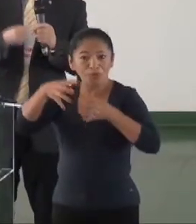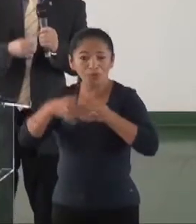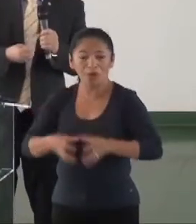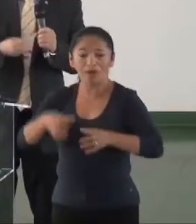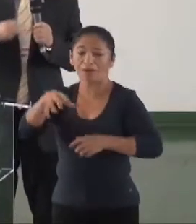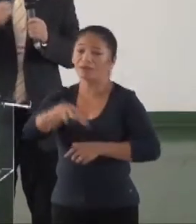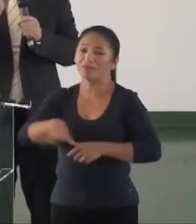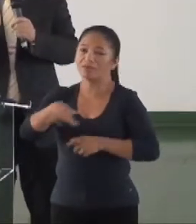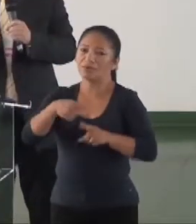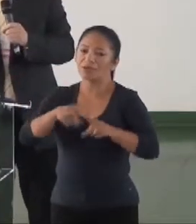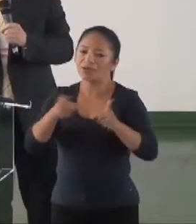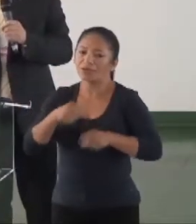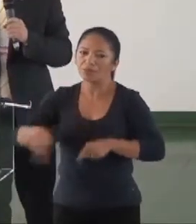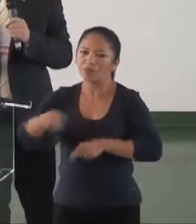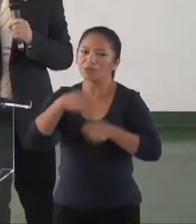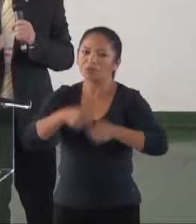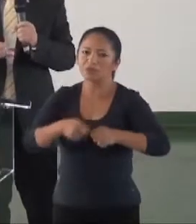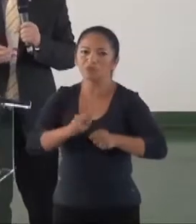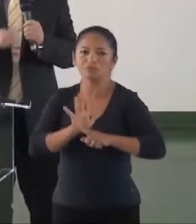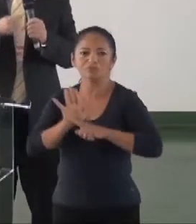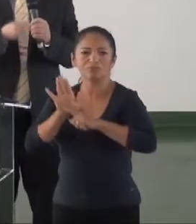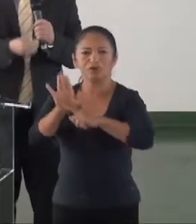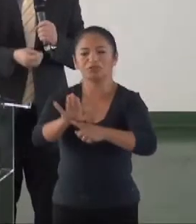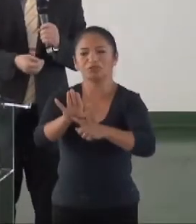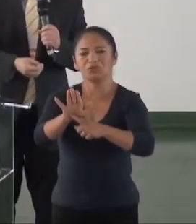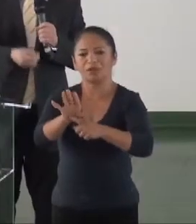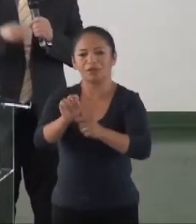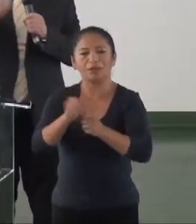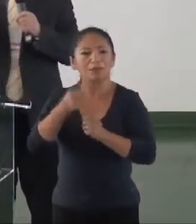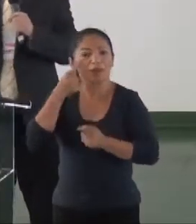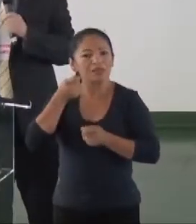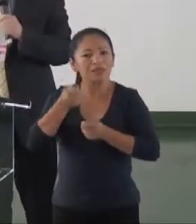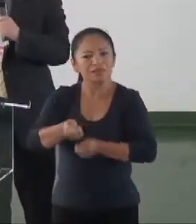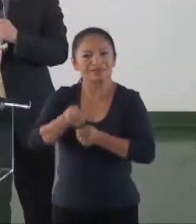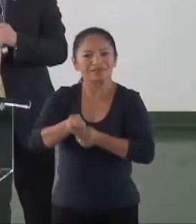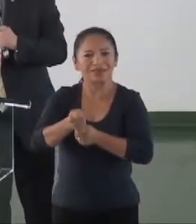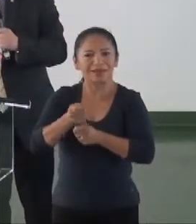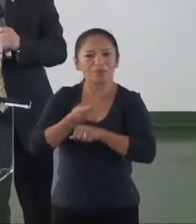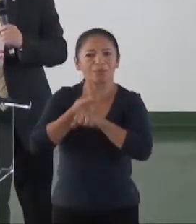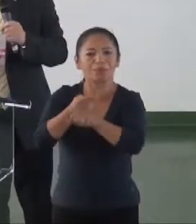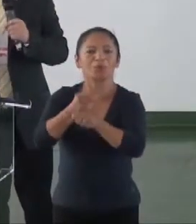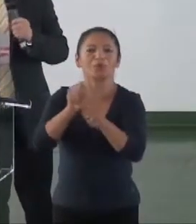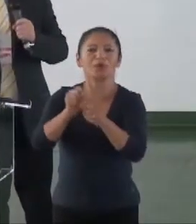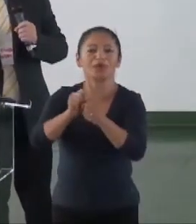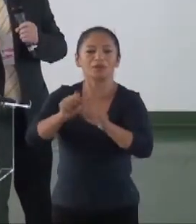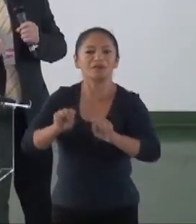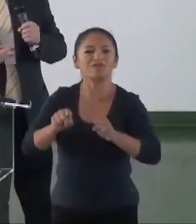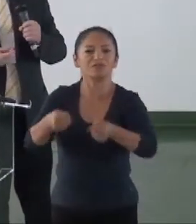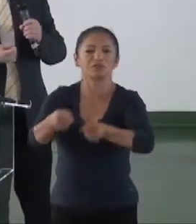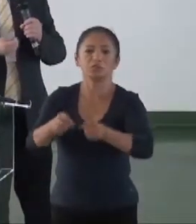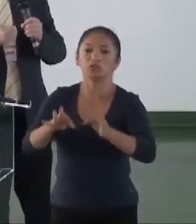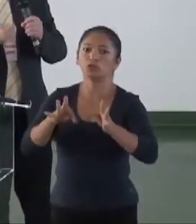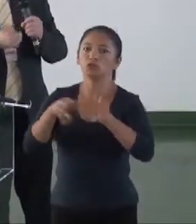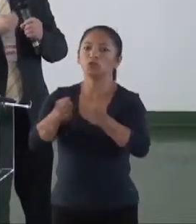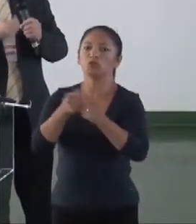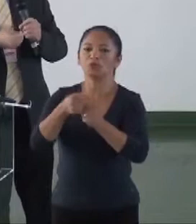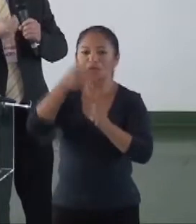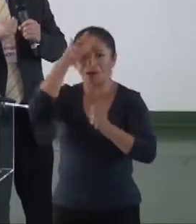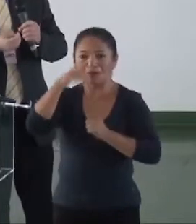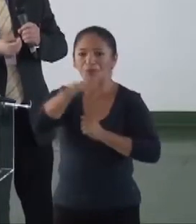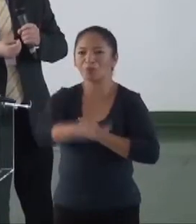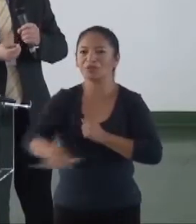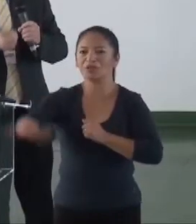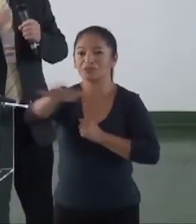colaborador, articulador e indutor para tentar buscar o comparecimento da população, não